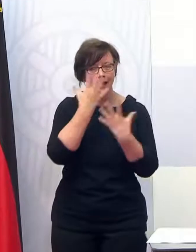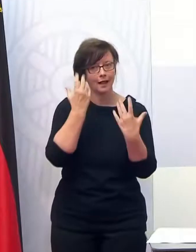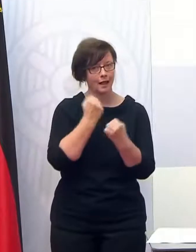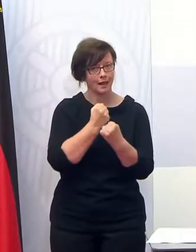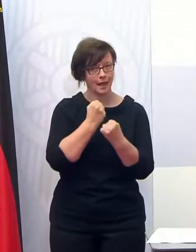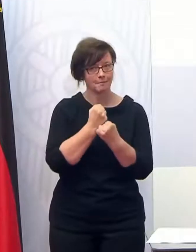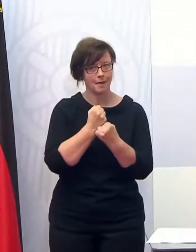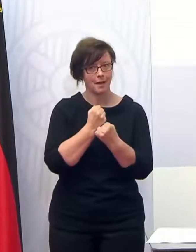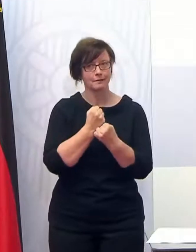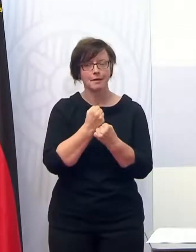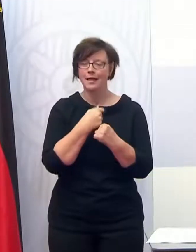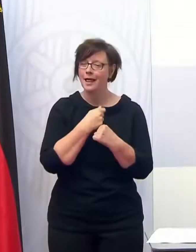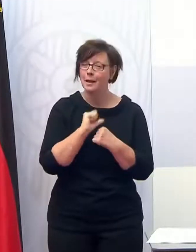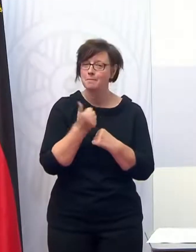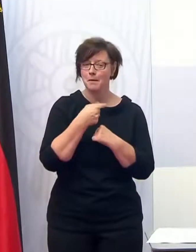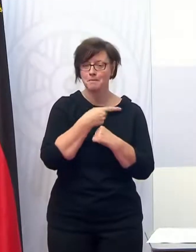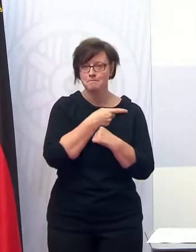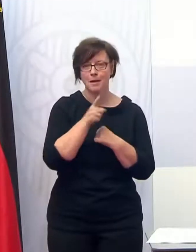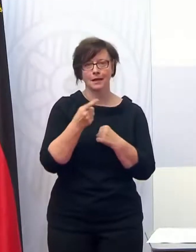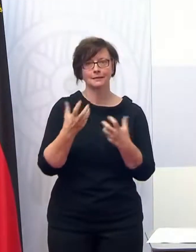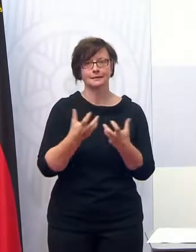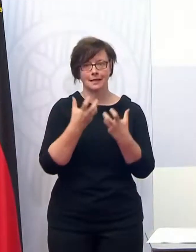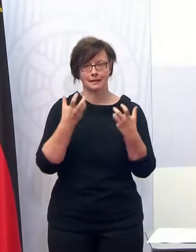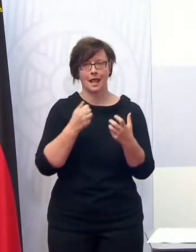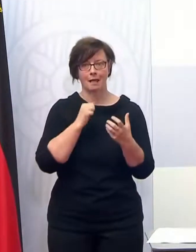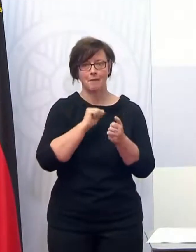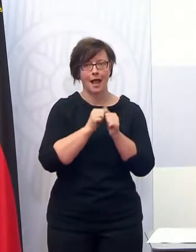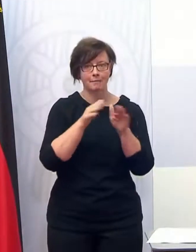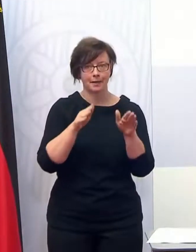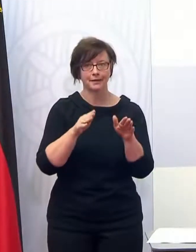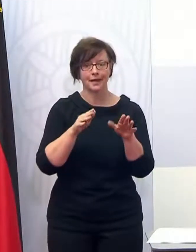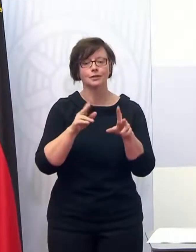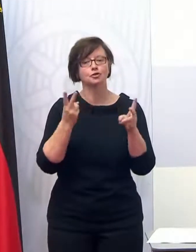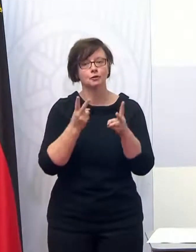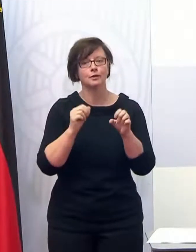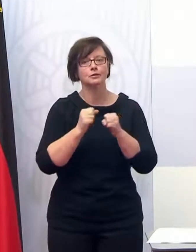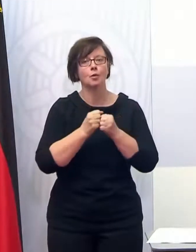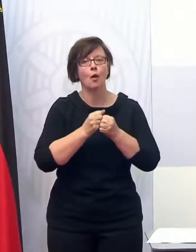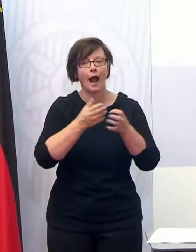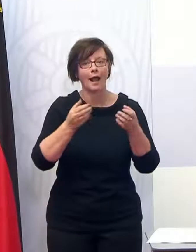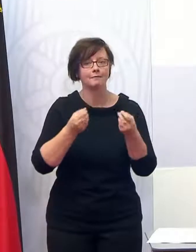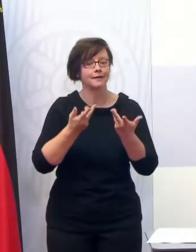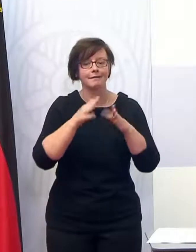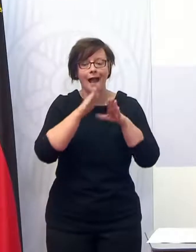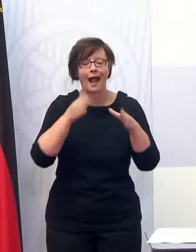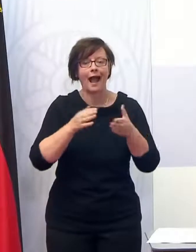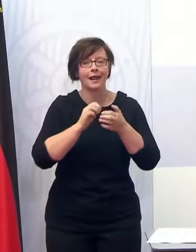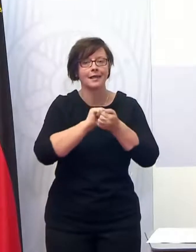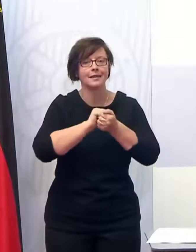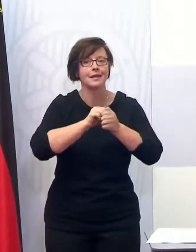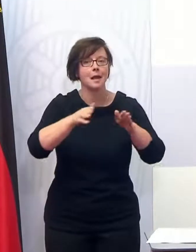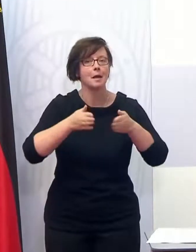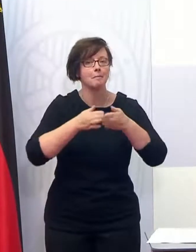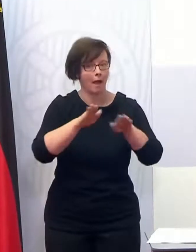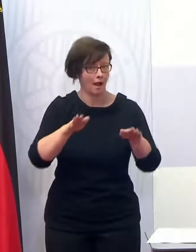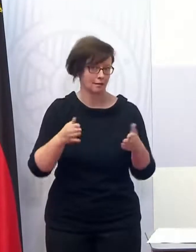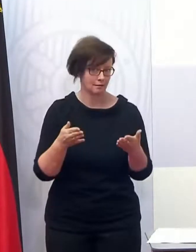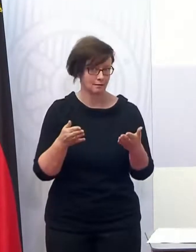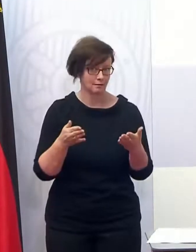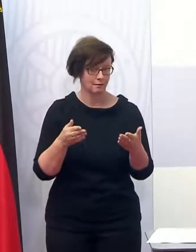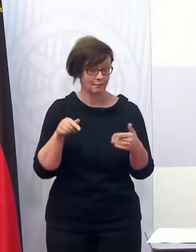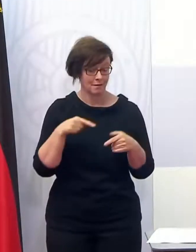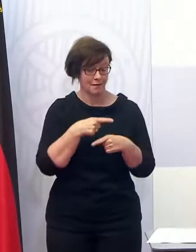allermeisten Thermalbäder, die wir im Land haben, Bäder sind, also eine Hallenbad-Infrastruktur haben. Und deswegen würden wir die